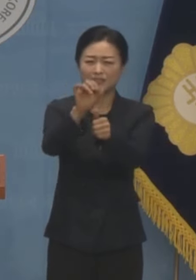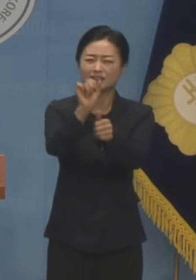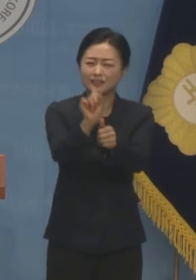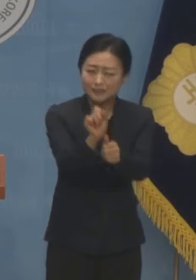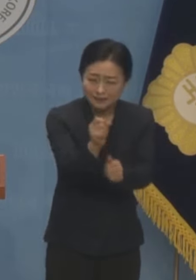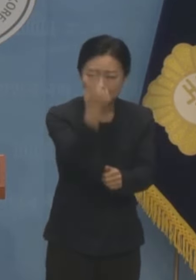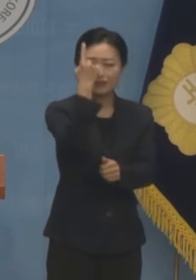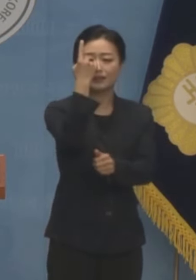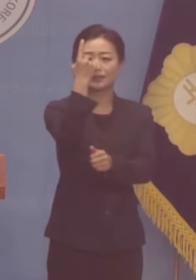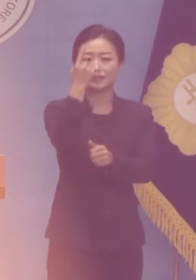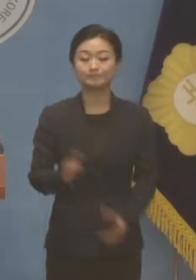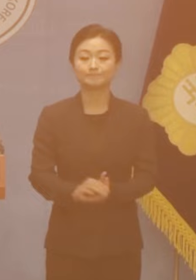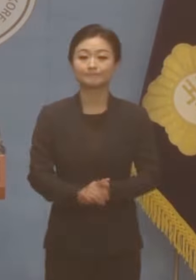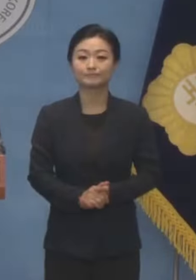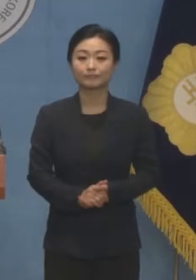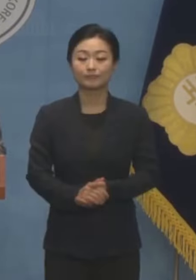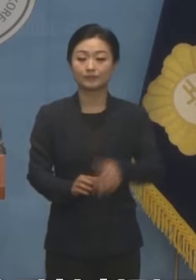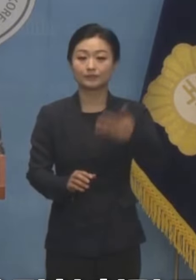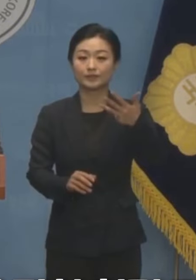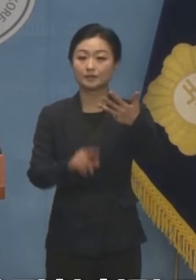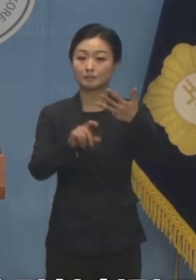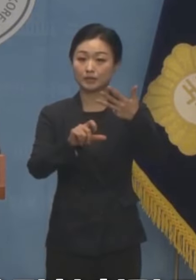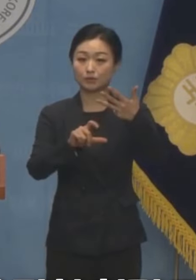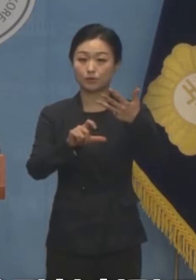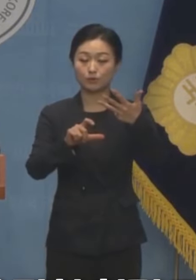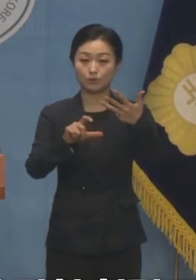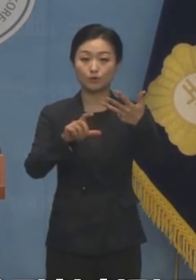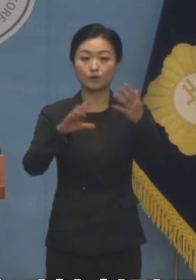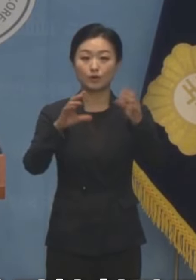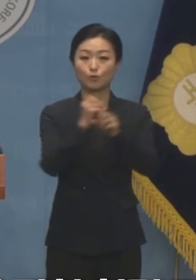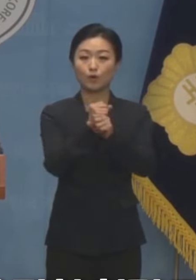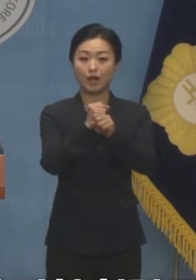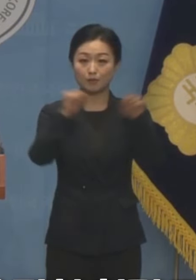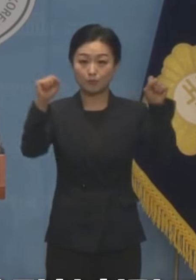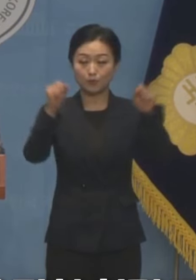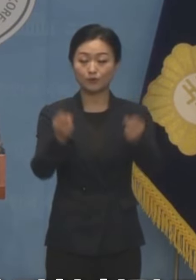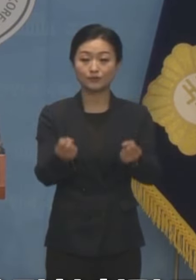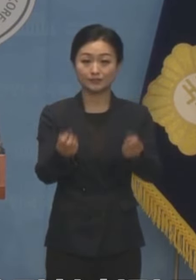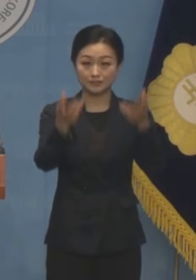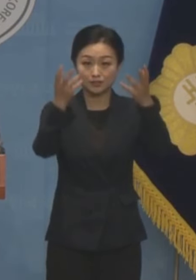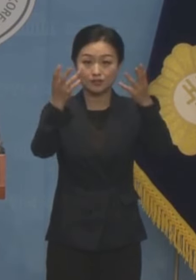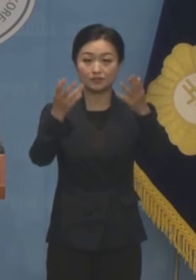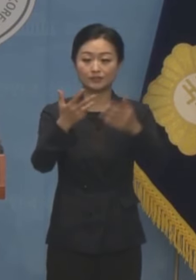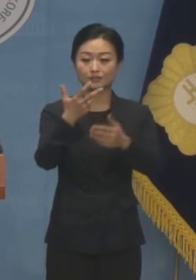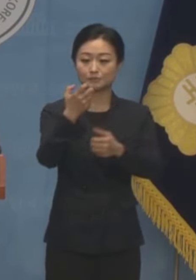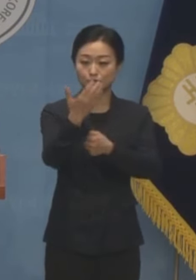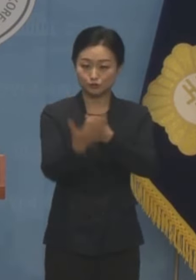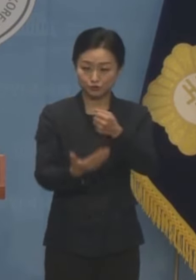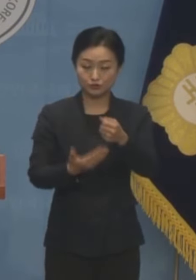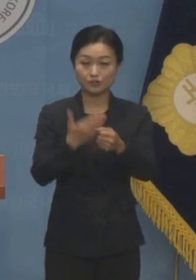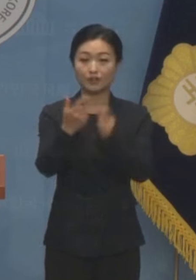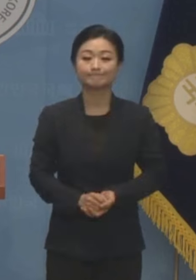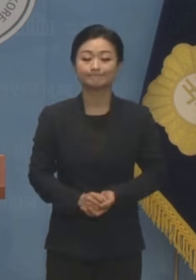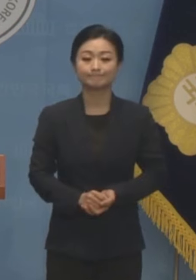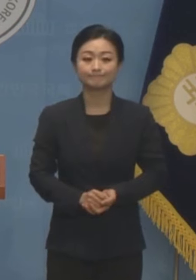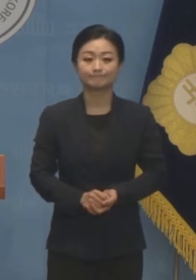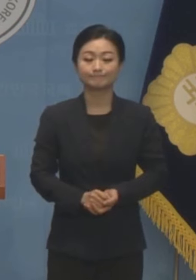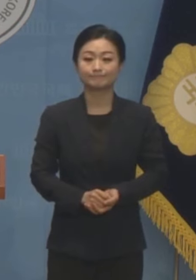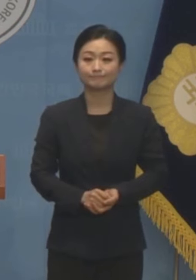무산되었습니다. 8.15 광복절 79주년을 앞두고 한 말씀 드리겠습니다.